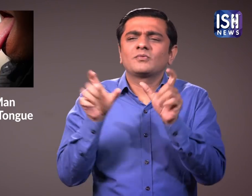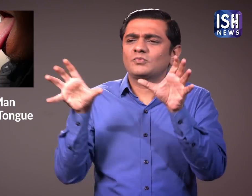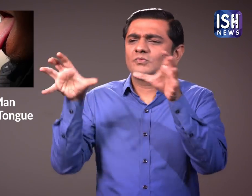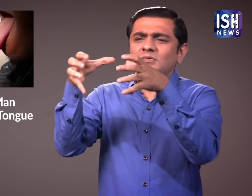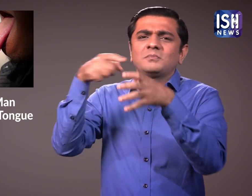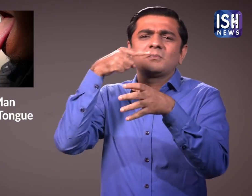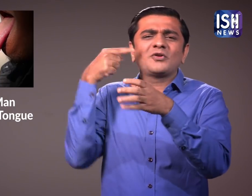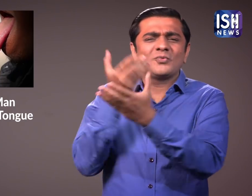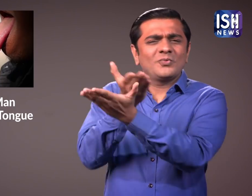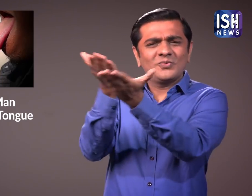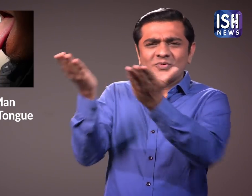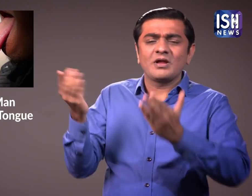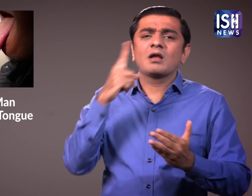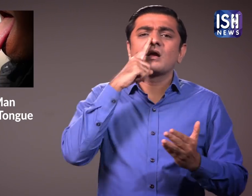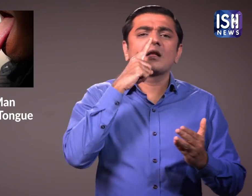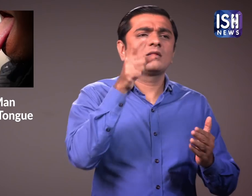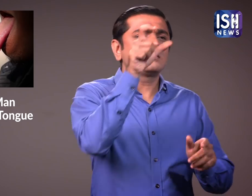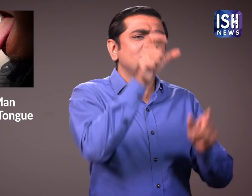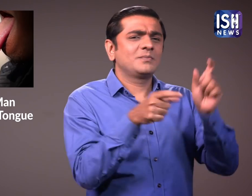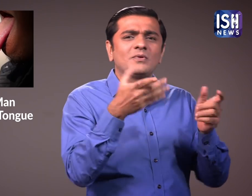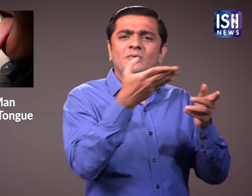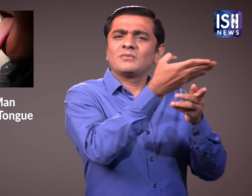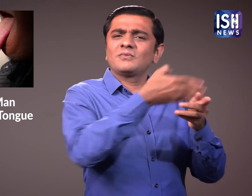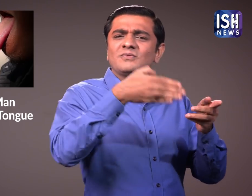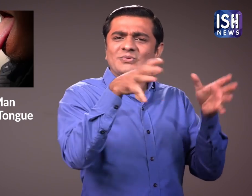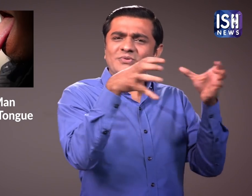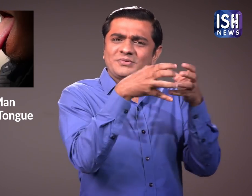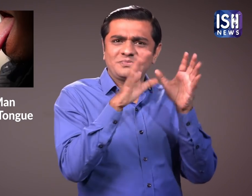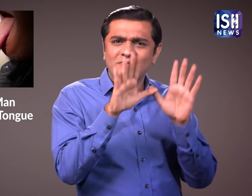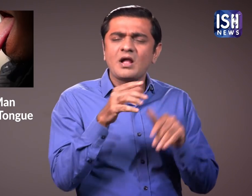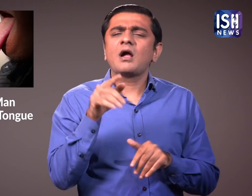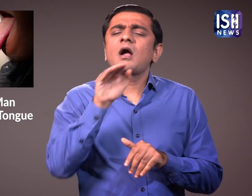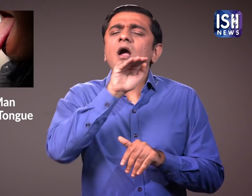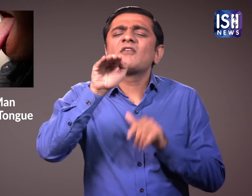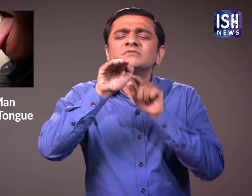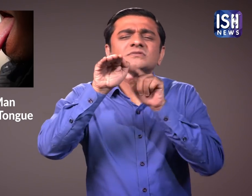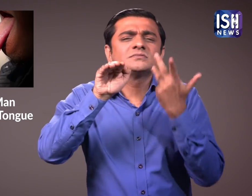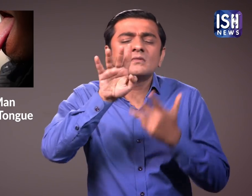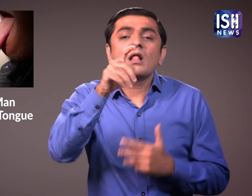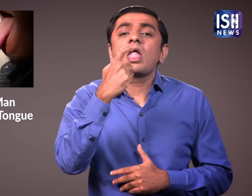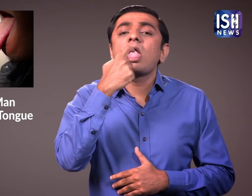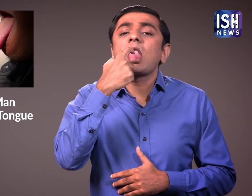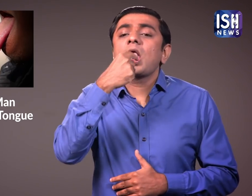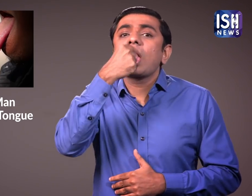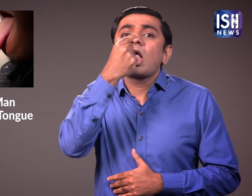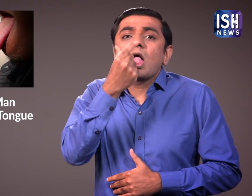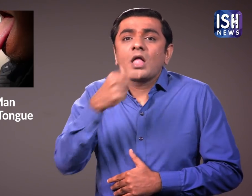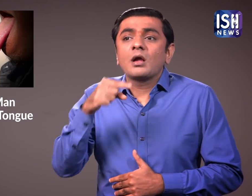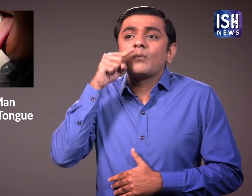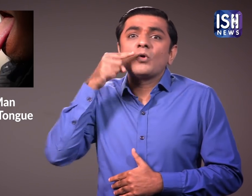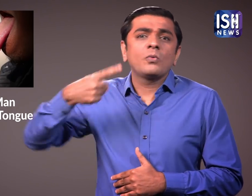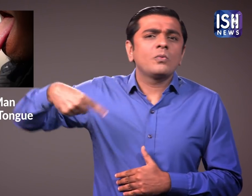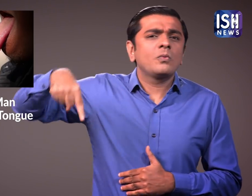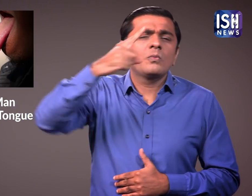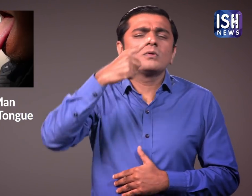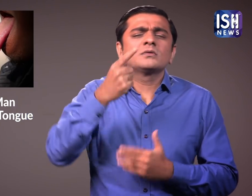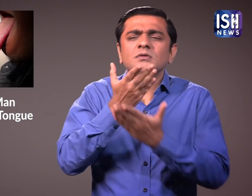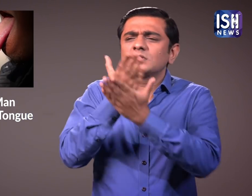औसतन एक मानव जीप पुरुषों के लिए लगबग 8 cm और महिलाओं के लिए 7.9 cm